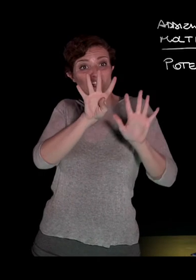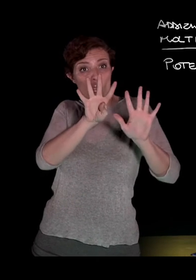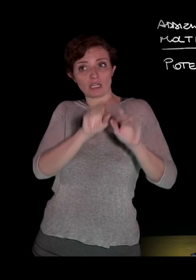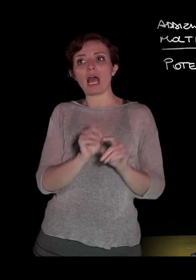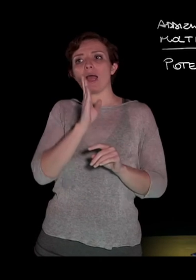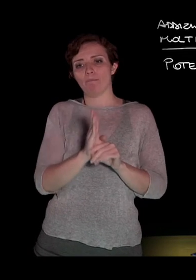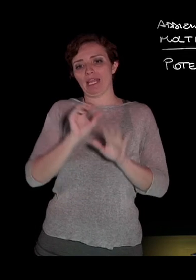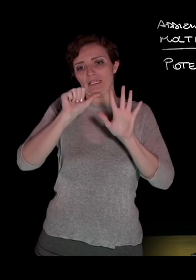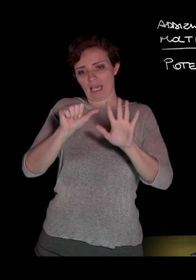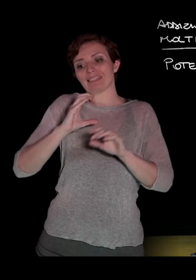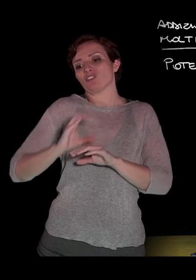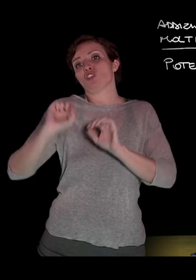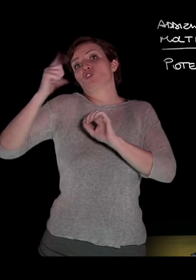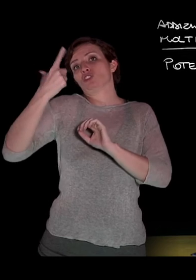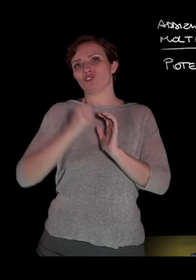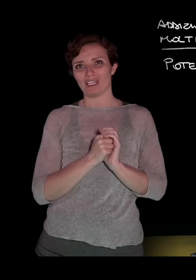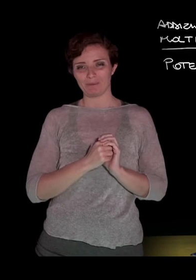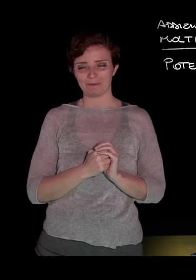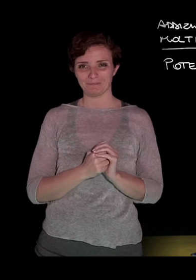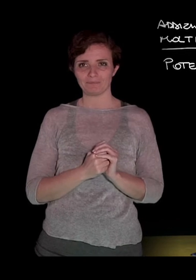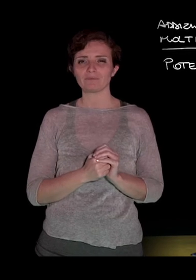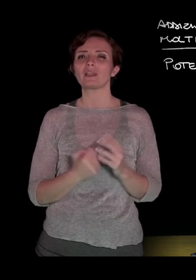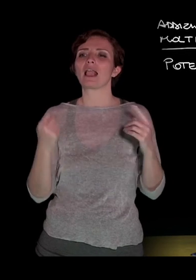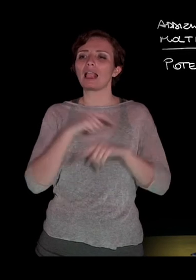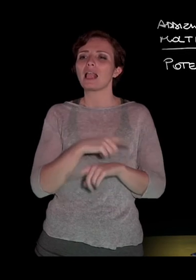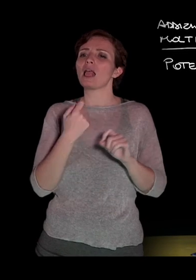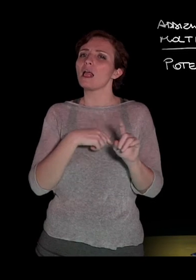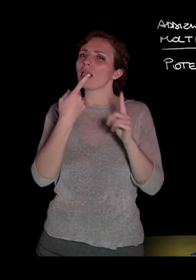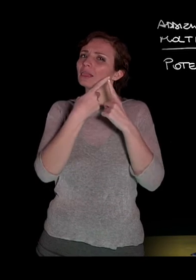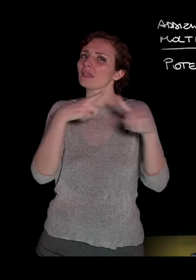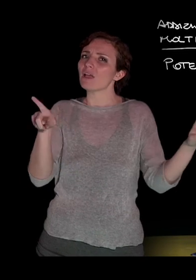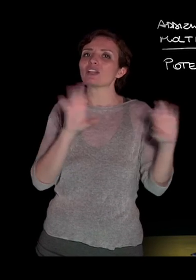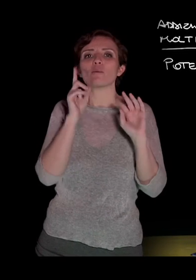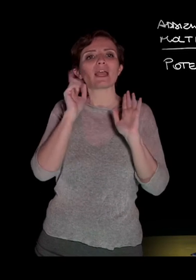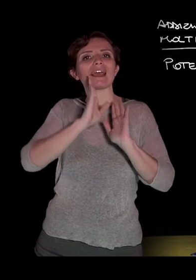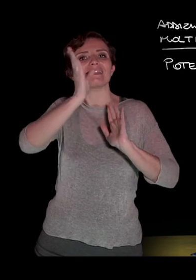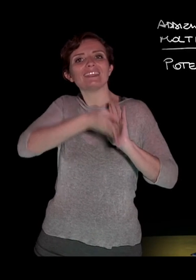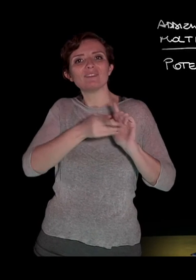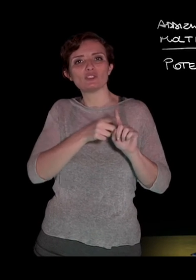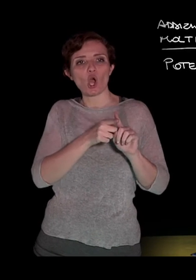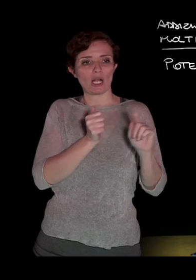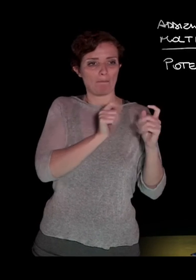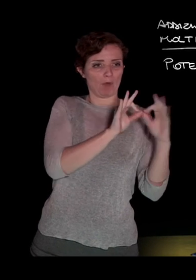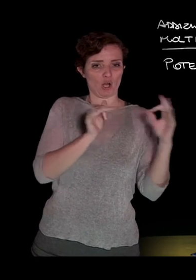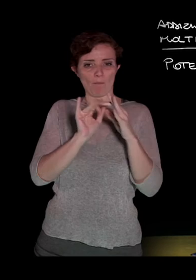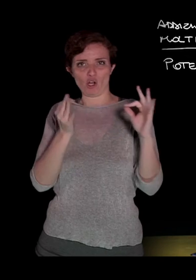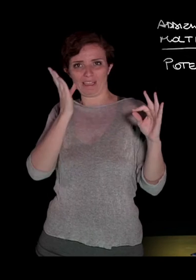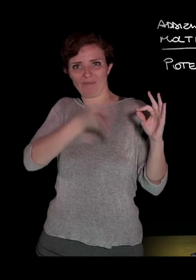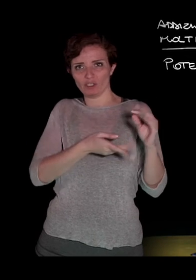dodicesima. Il concetto diverso è quello che dicevamo di chiamare dalla divisione tra monomi, che richiama un concetto importante che è quello di